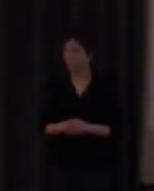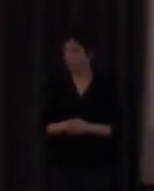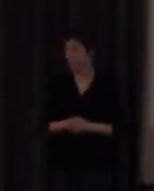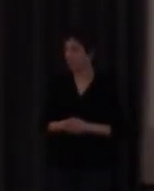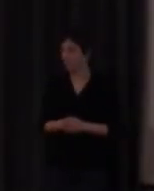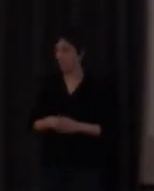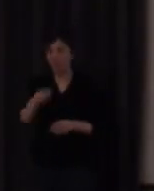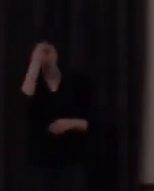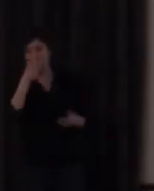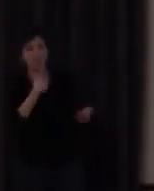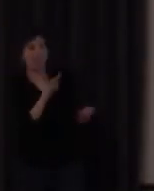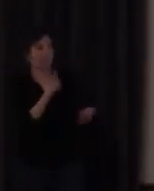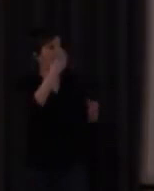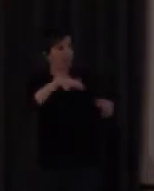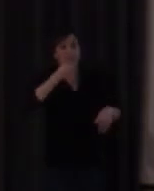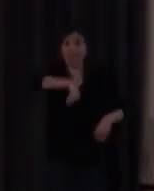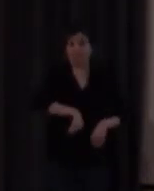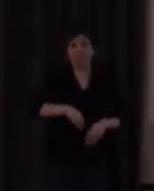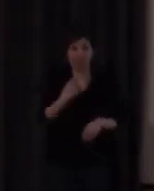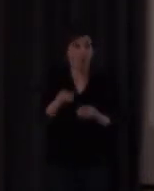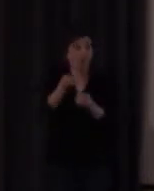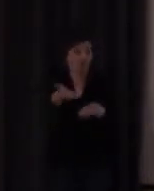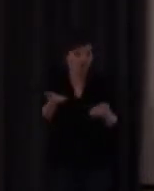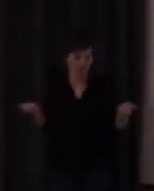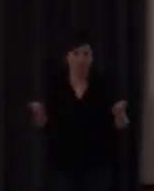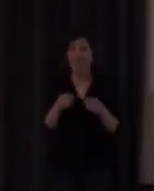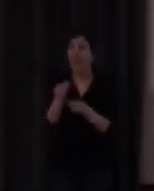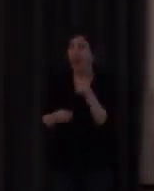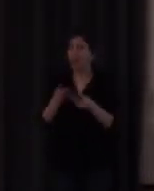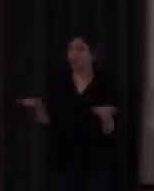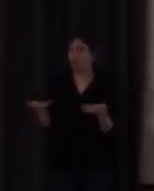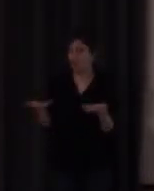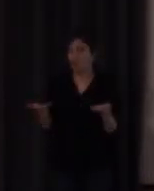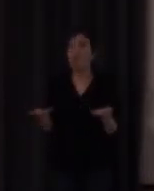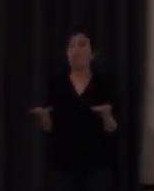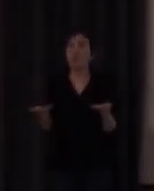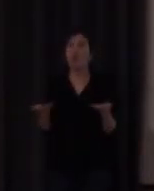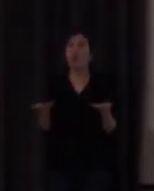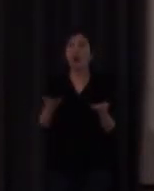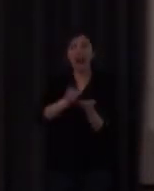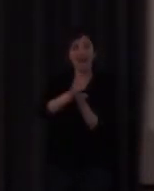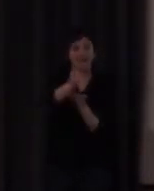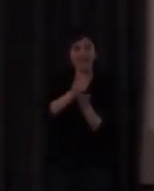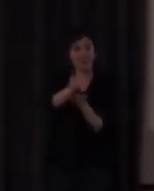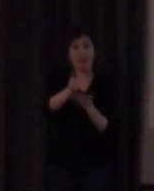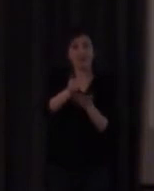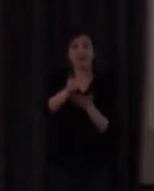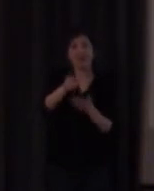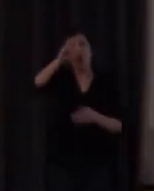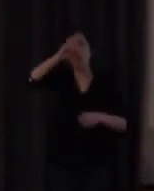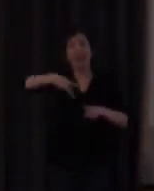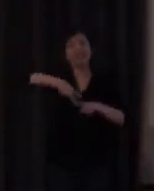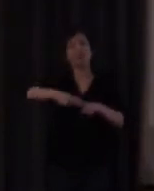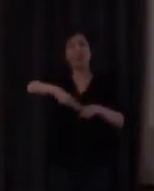pensé que estaba ahí explicado pero no se lo cuento lo hacemos de la siguiente manera en las llamadas denominadas materias instrumentales es